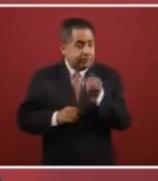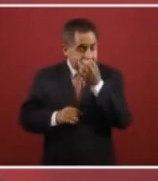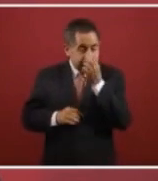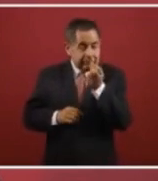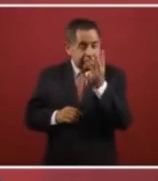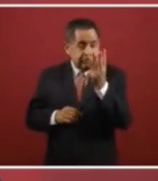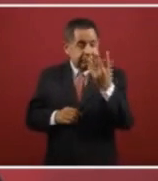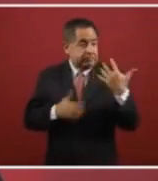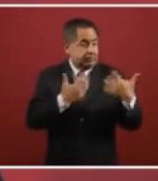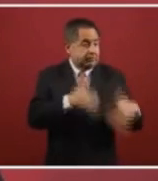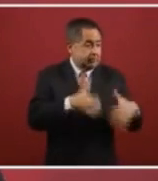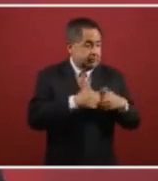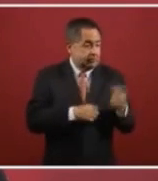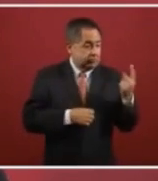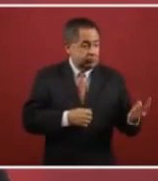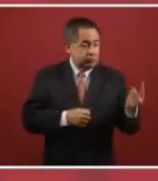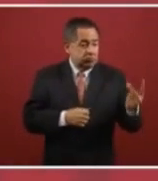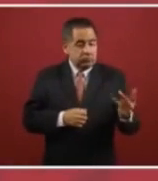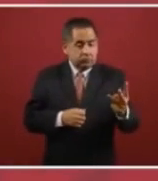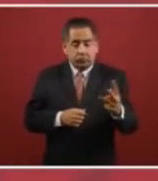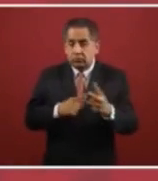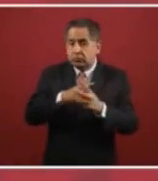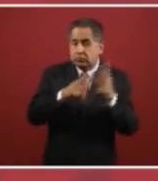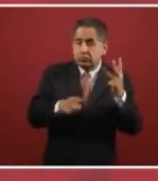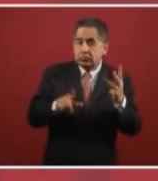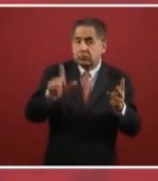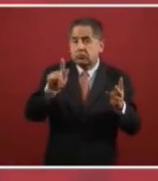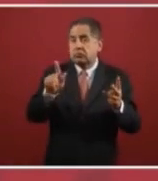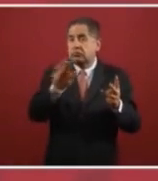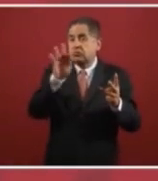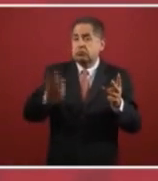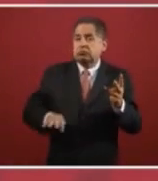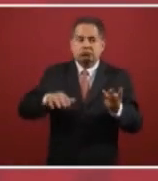vendieron el setenta por ciento